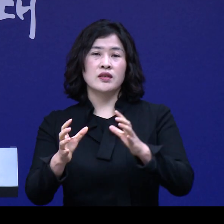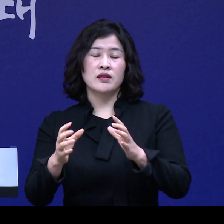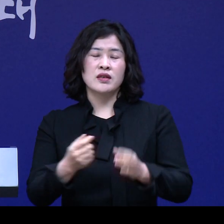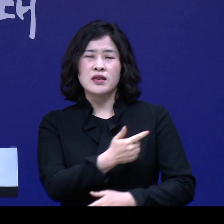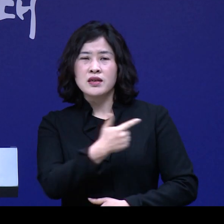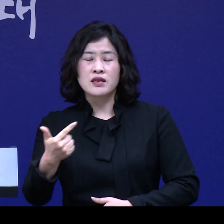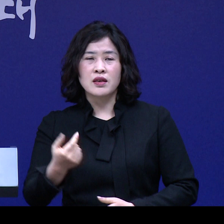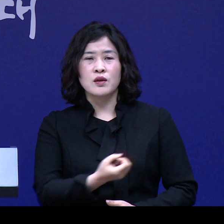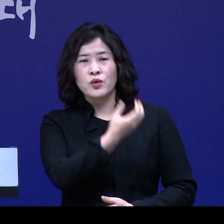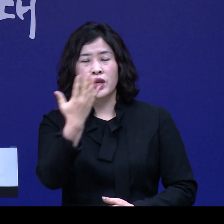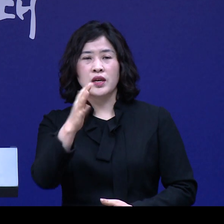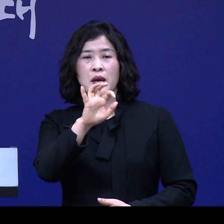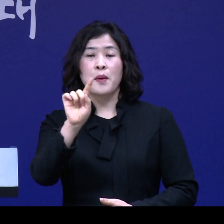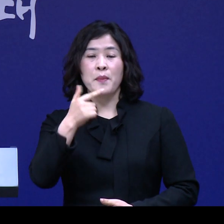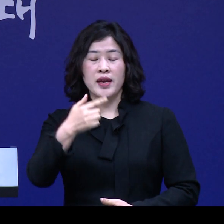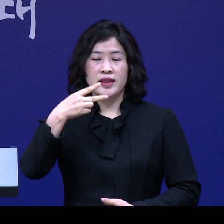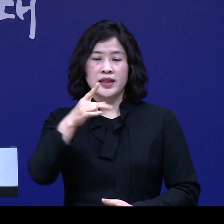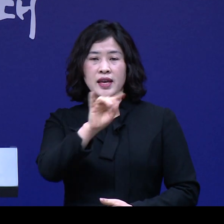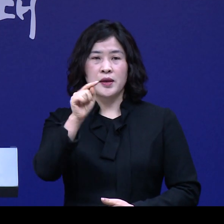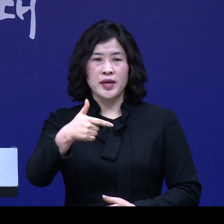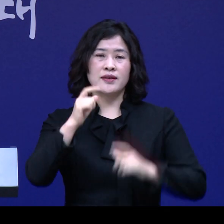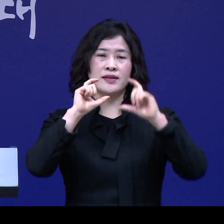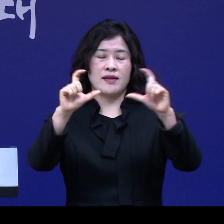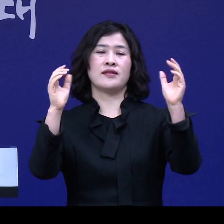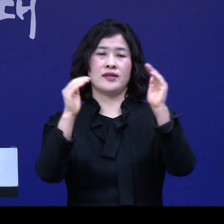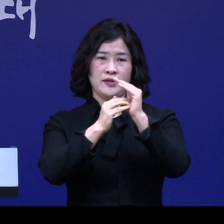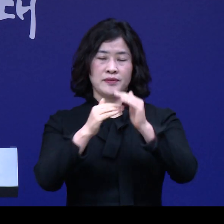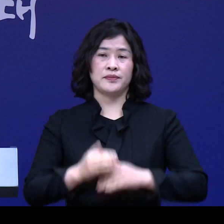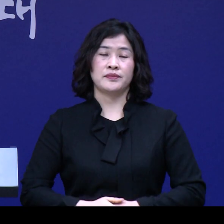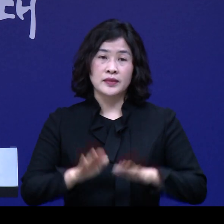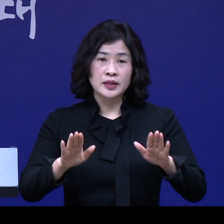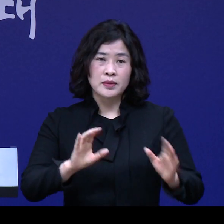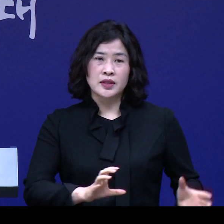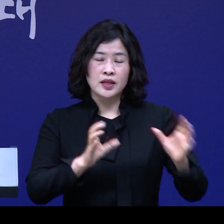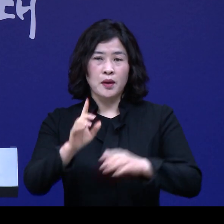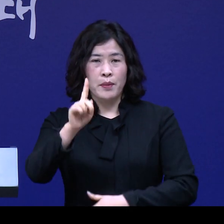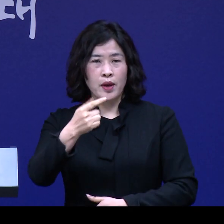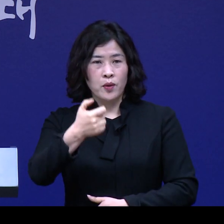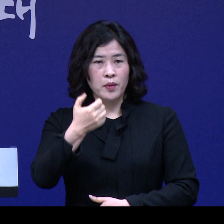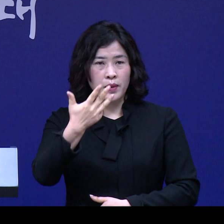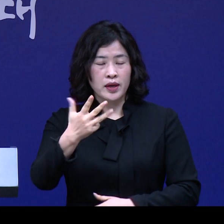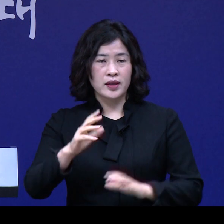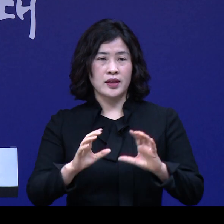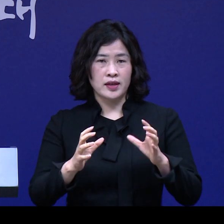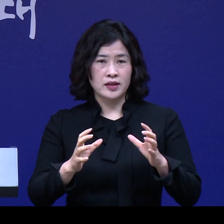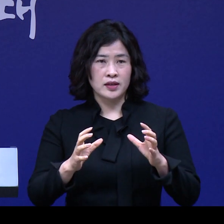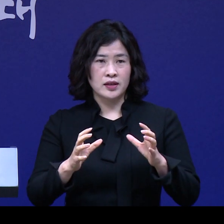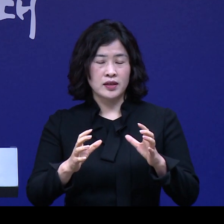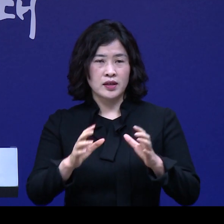대유행인 팬데믹을 선언했습니다. 현재 세계 158개국에서